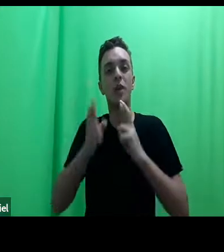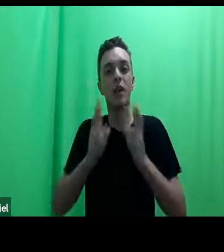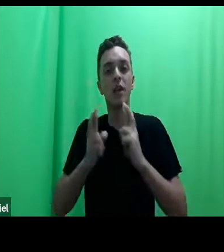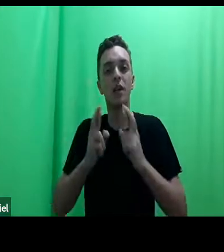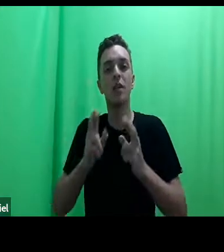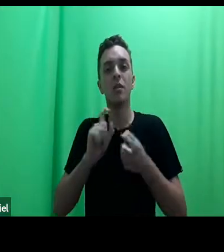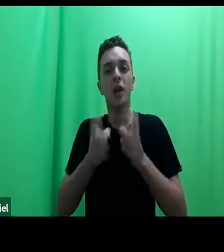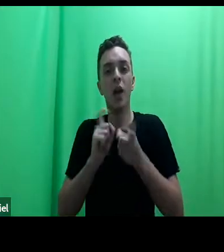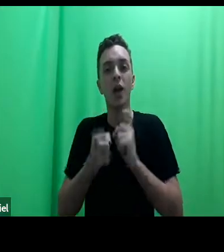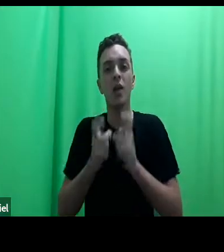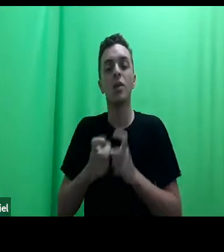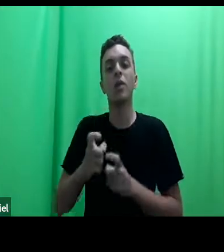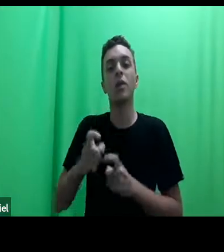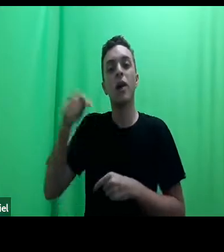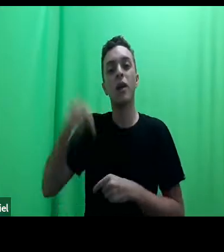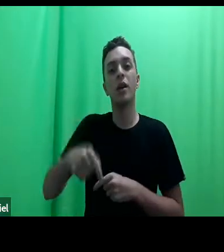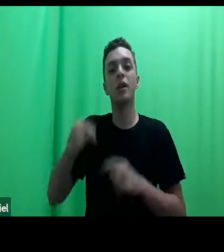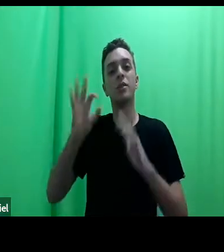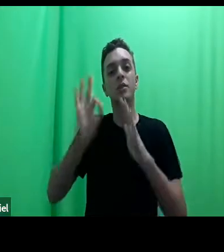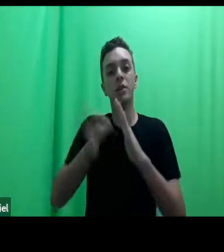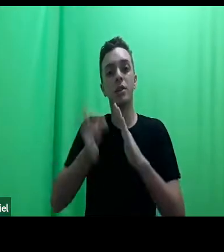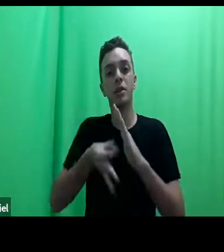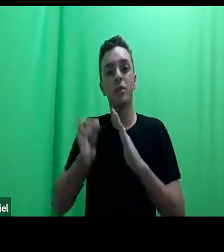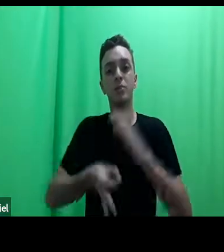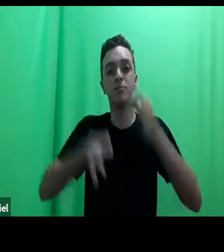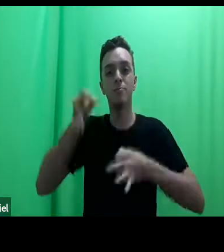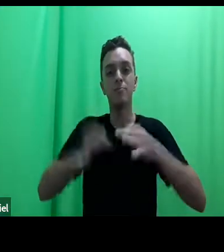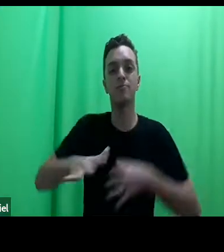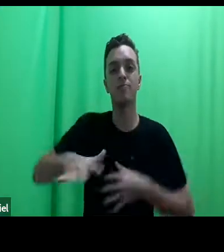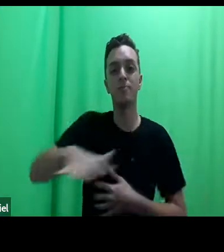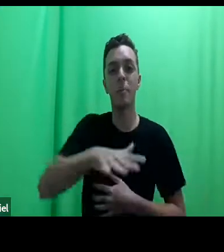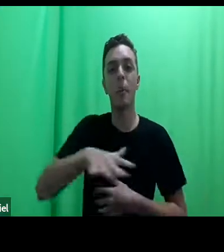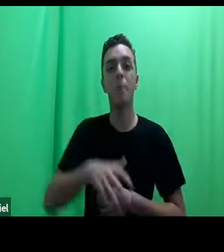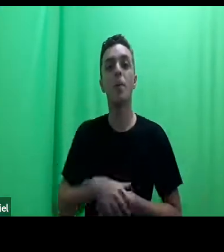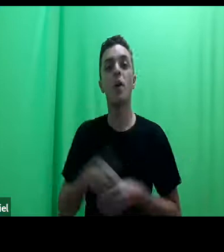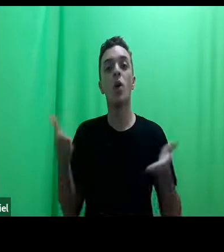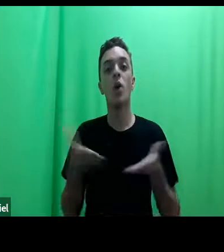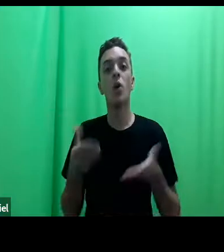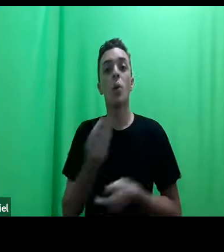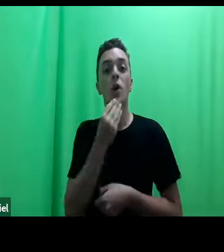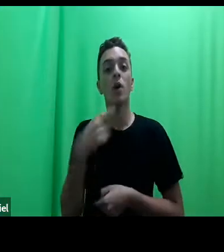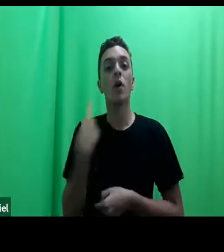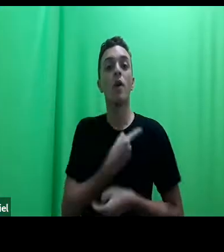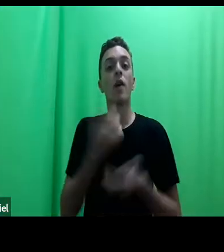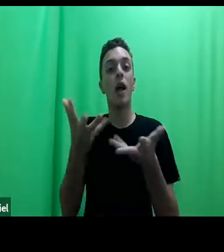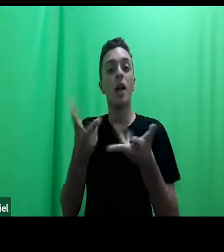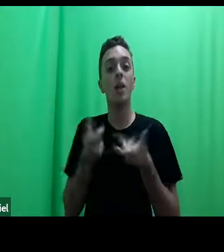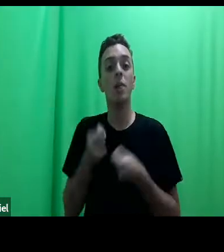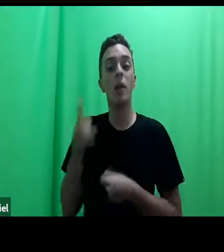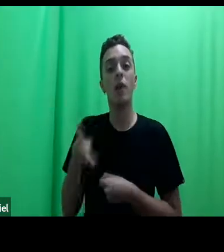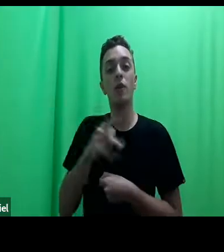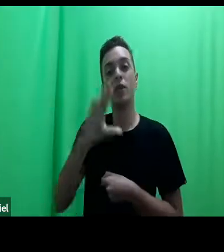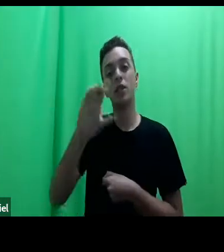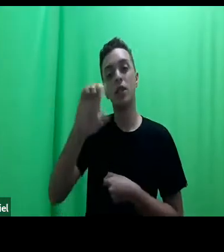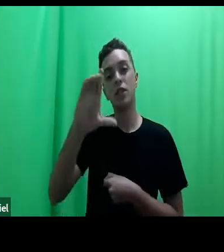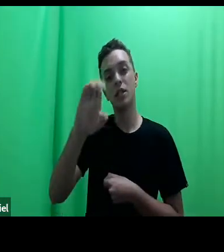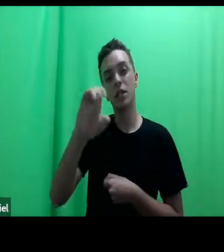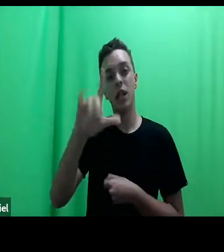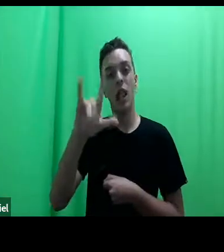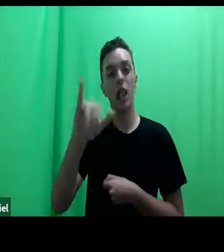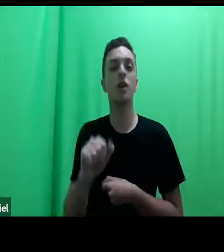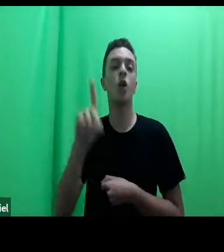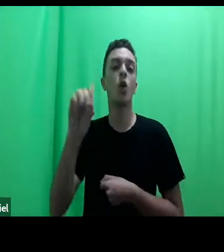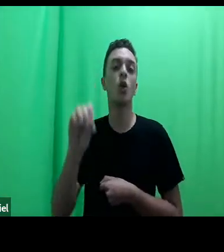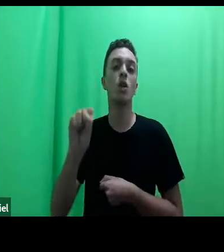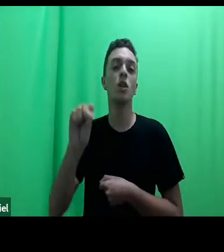Fórum Nacional de Clínicas Jurídicas, nessa oportunidade a gente vai receber a professora Cecília dos Santos para conversar um